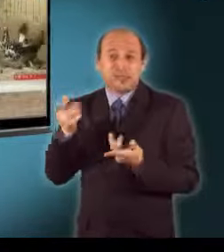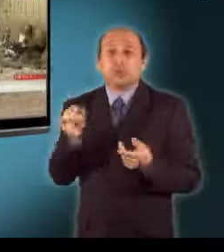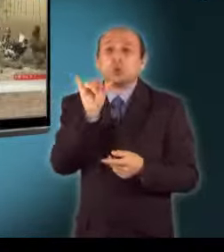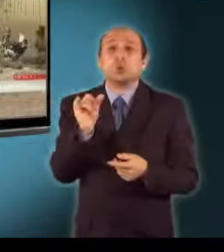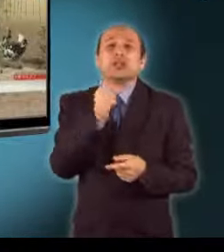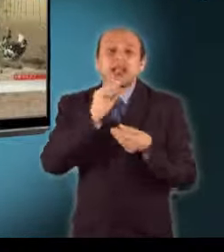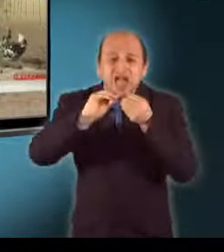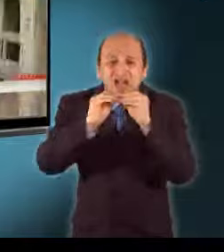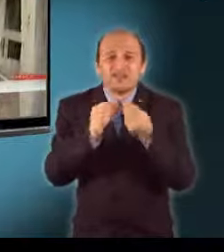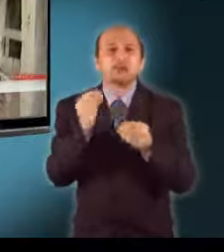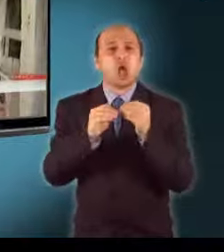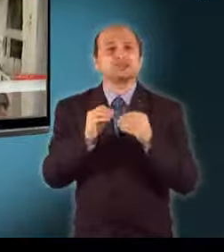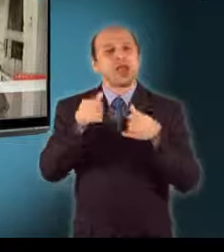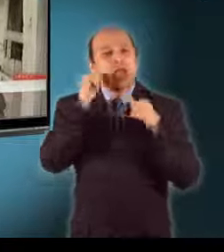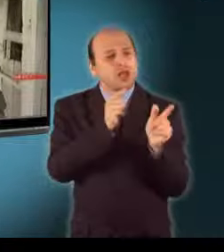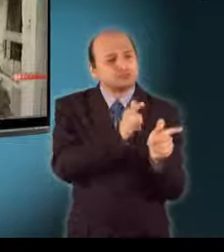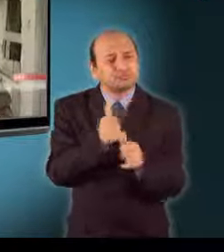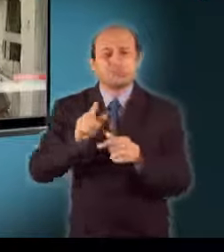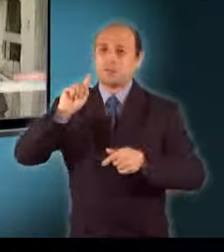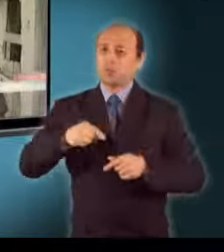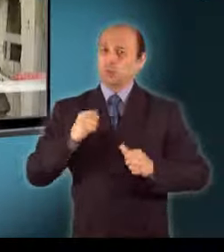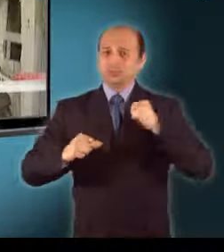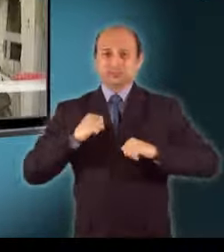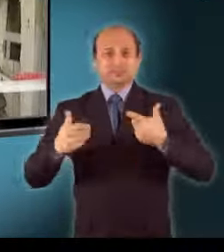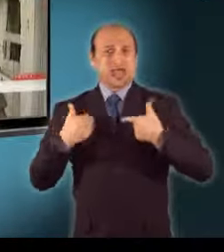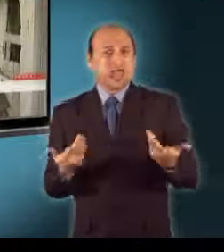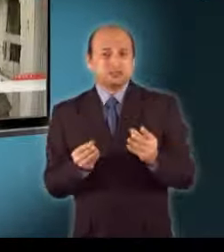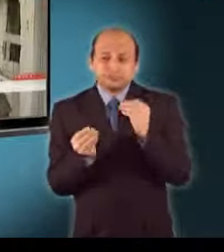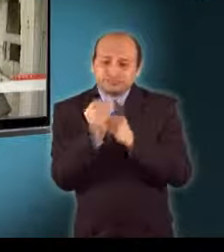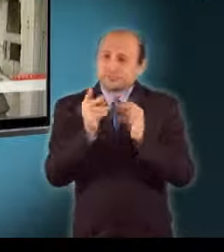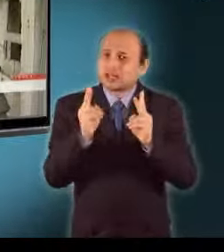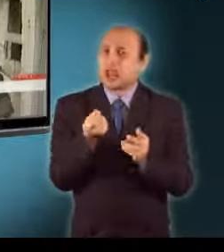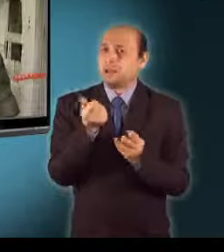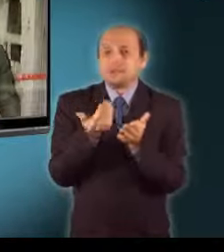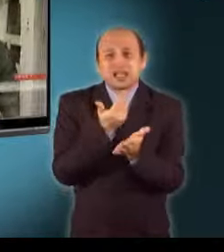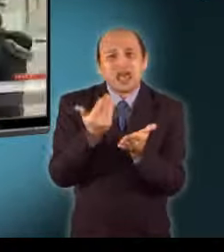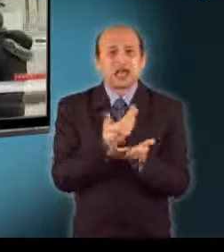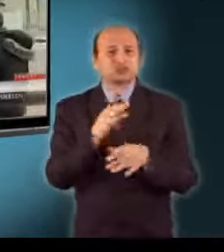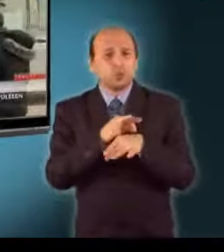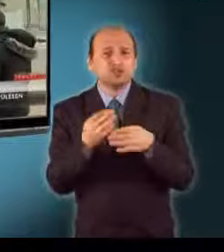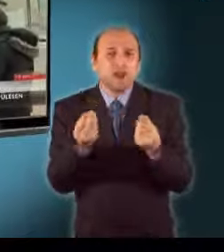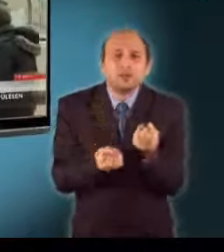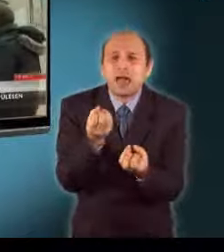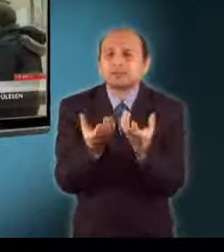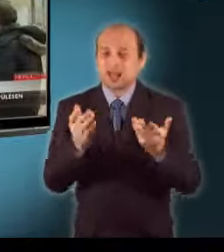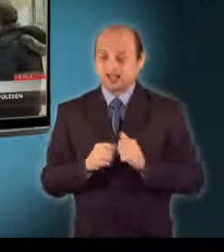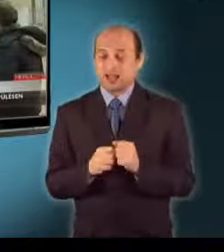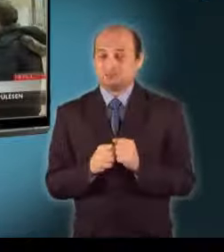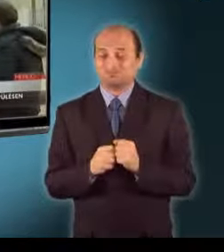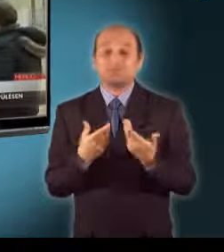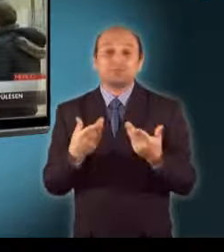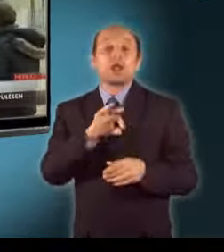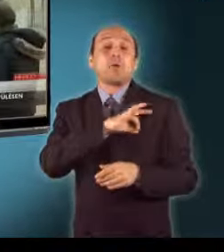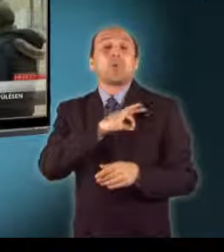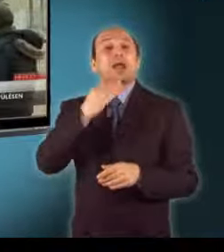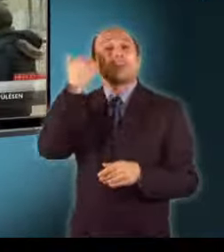apró jószágot. Hát muszáj vagyunk, hát kicsi a nyugdíj, egy pár tojás, egy kis húst, így tudunk megtermelni. A bagaméri polgármester szerint